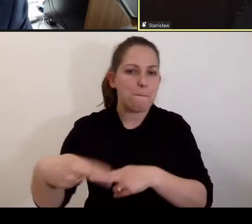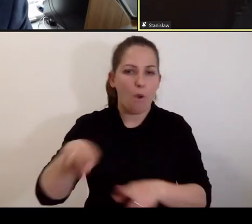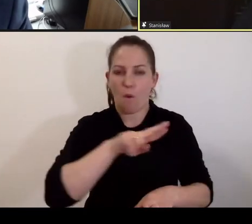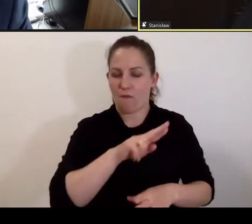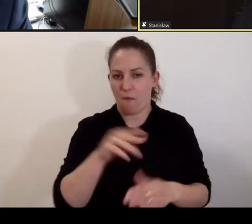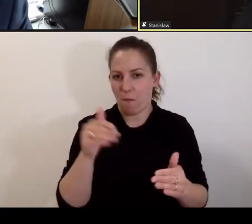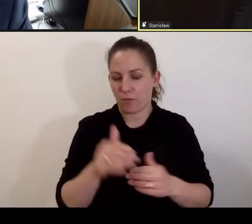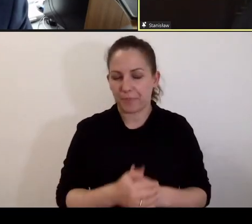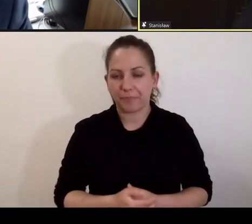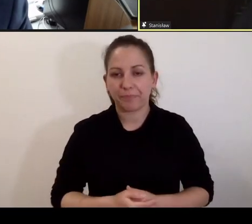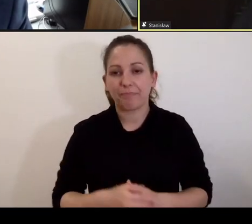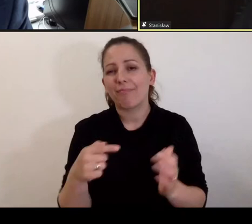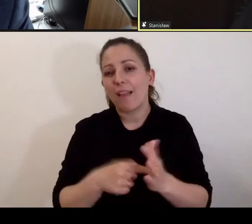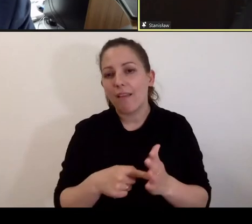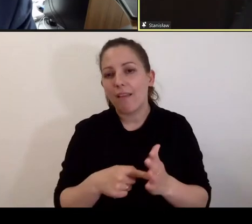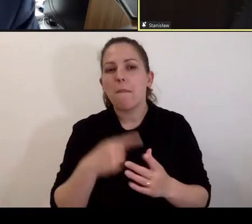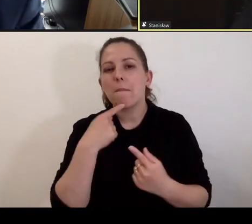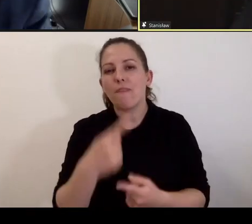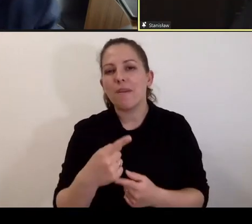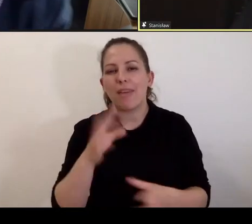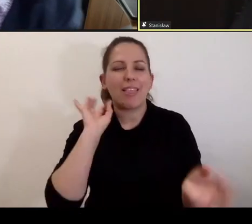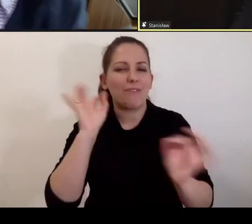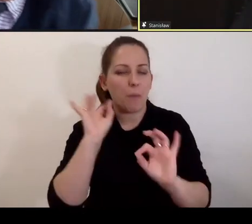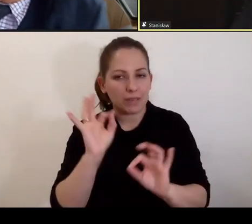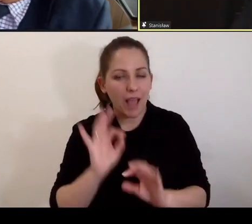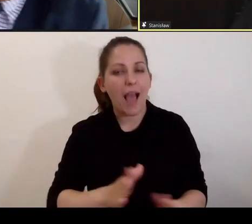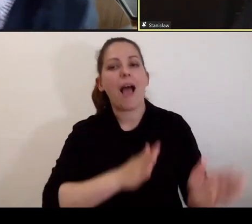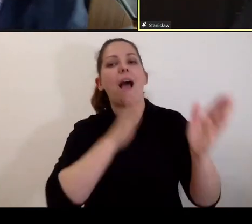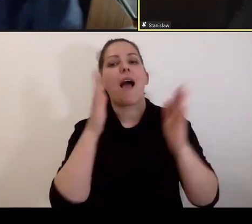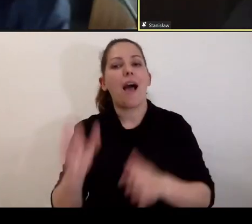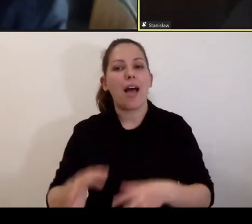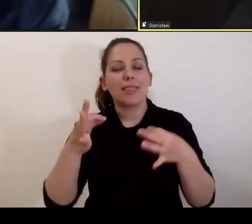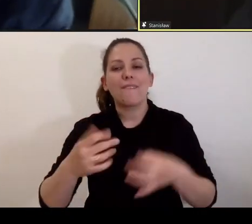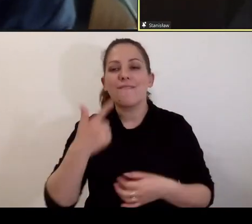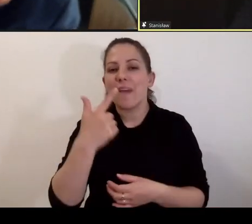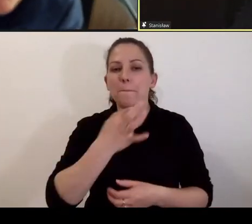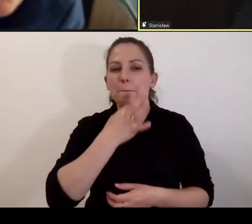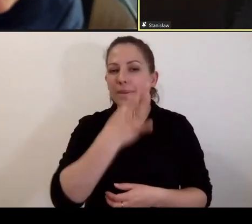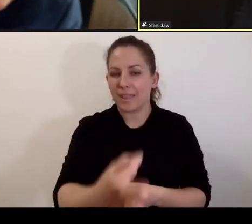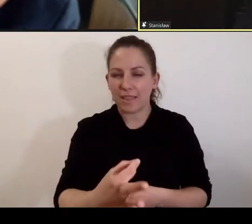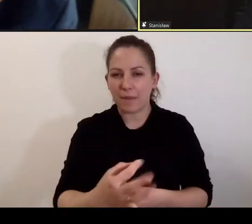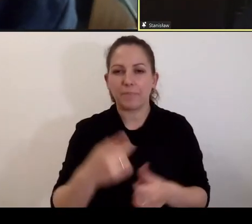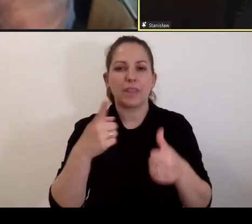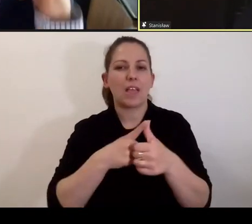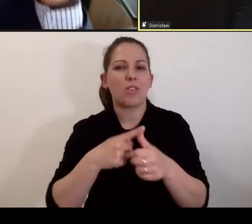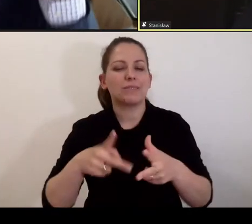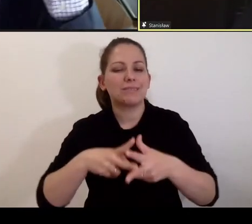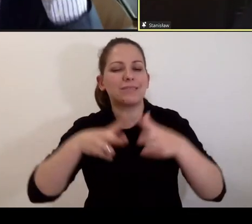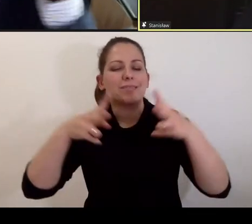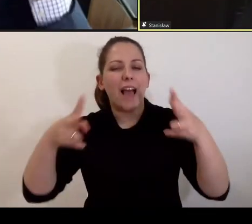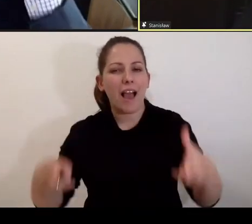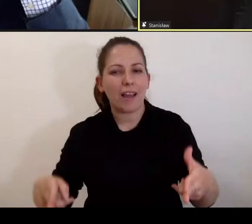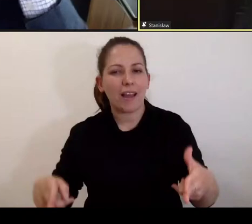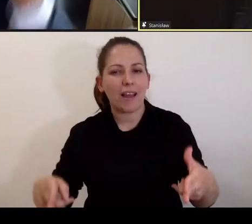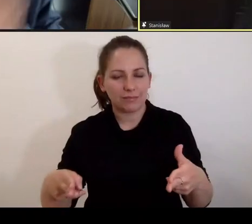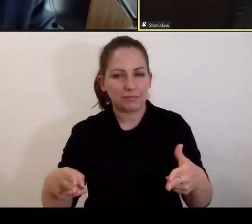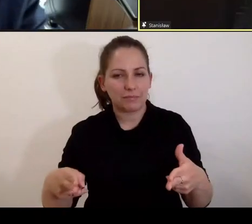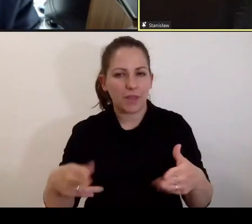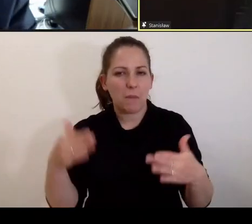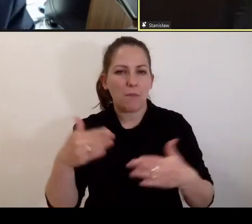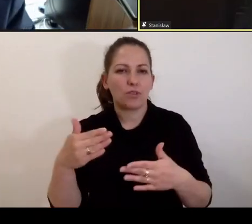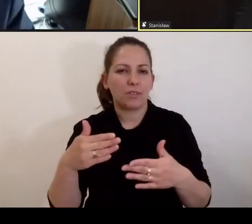Ale to tak, toniem informacyjnym, a teraz dwa pytania. Jedno z zakresu, który